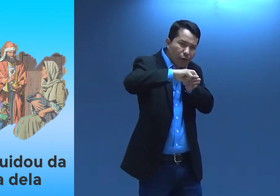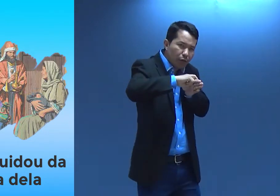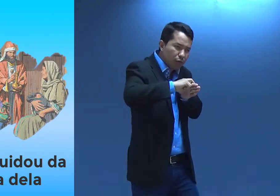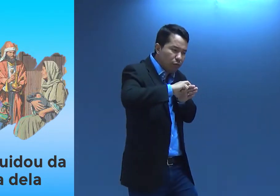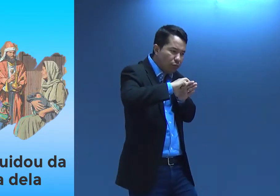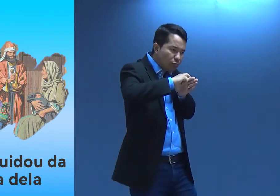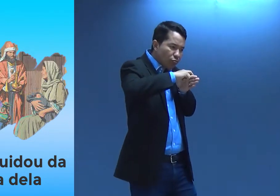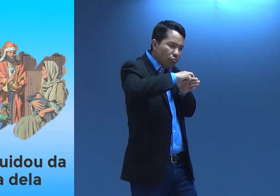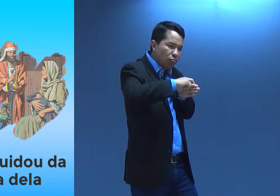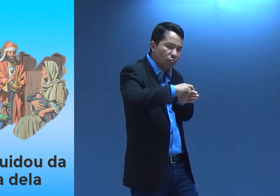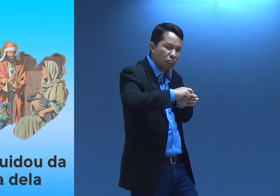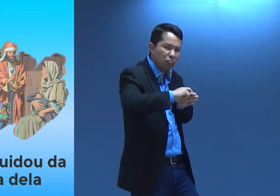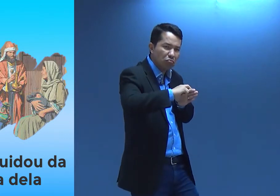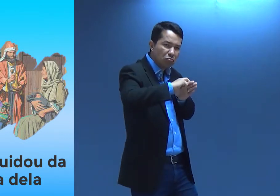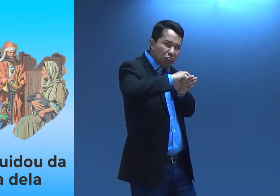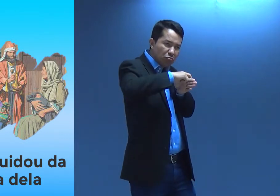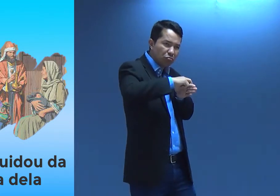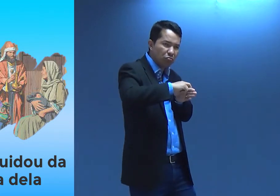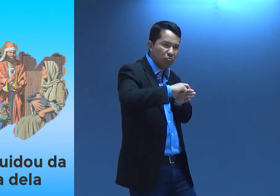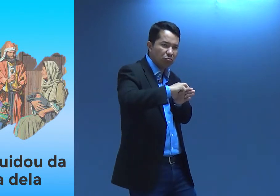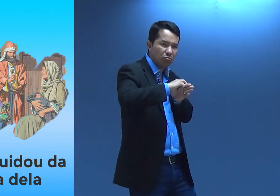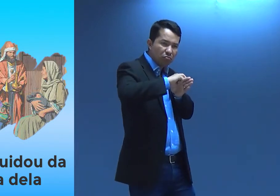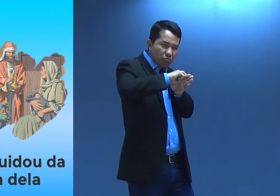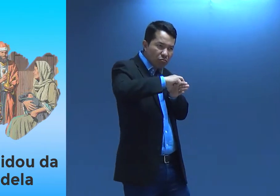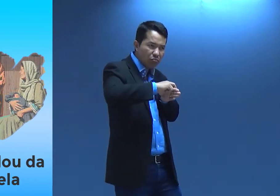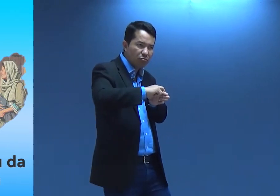sentou no burrinho e foi. E foram viajar.